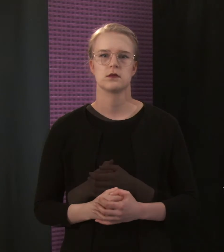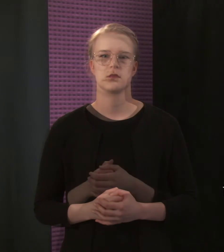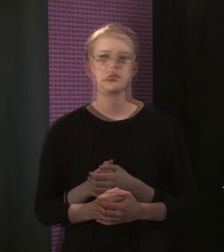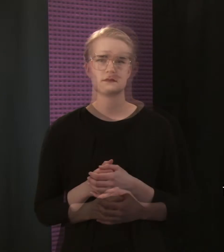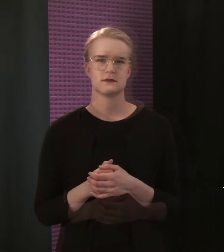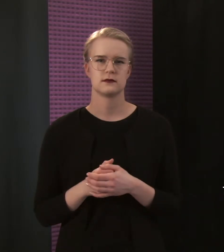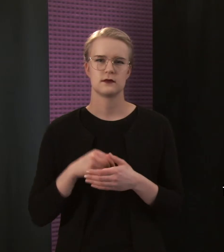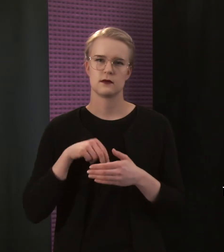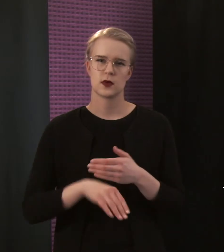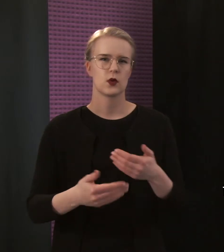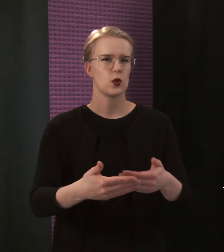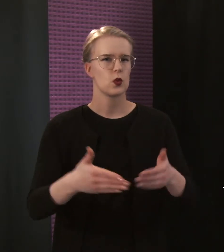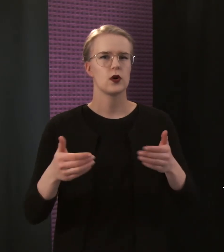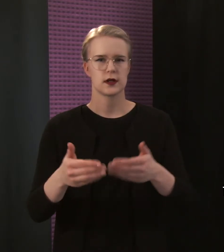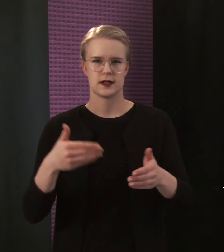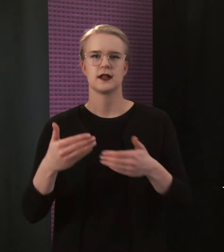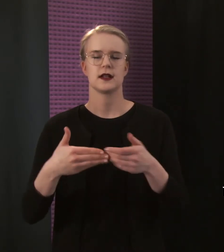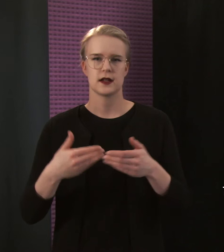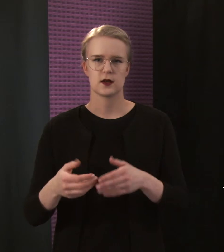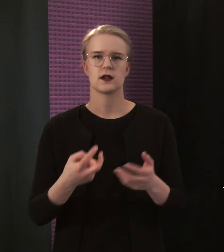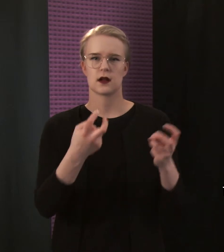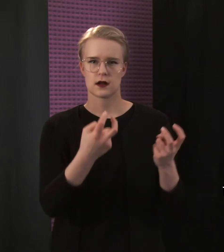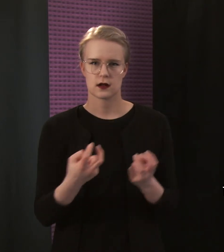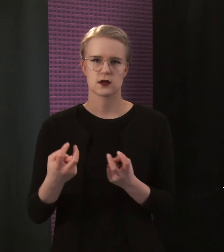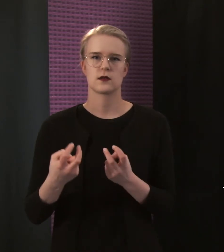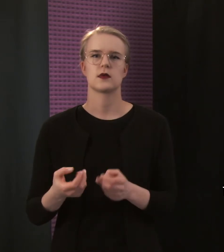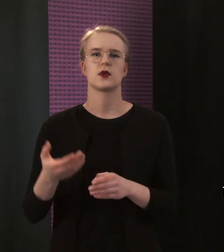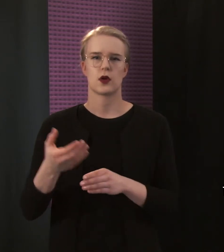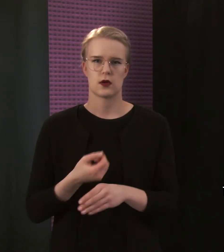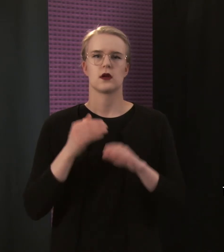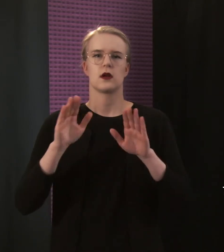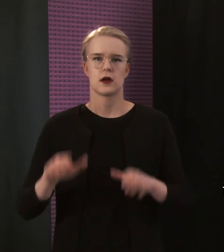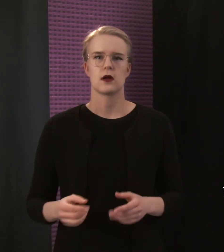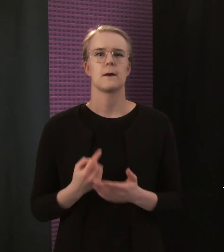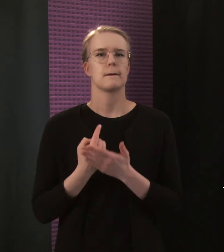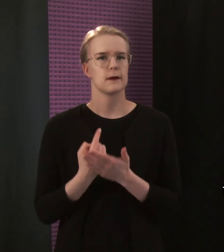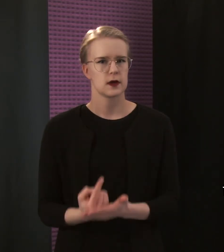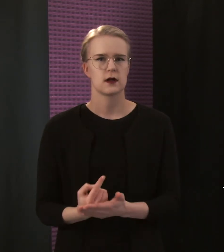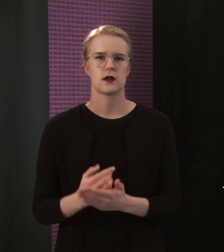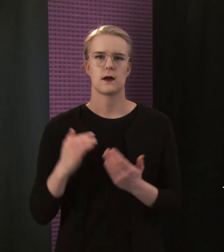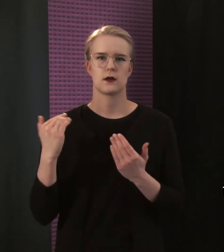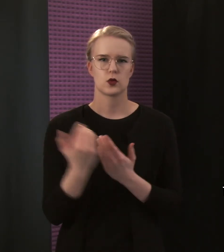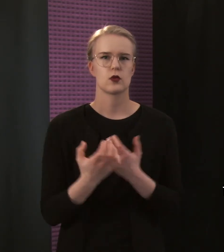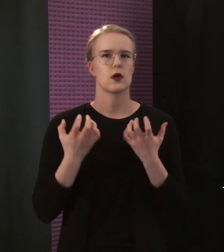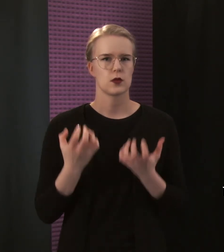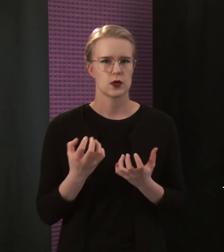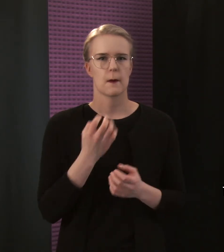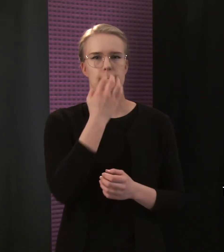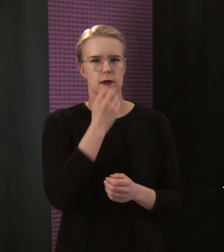Pakohuoneisiin tehdyissä tarkastuksissa on ilmennyt merkittäviä turvallisuuspuutteita Pohjois-Savossa.